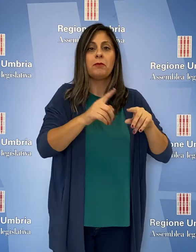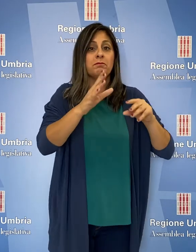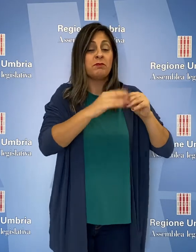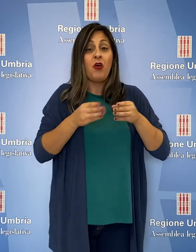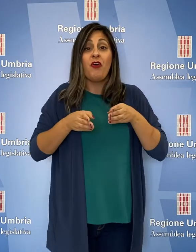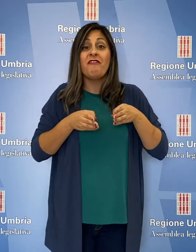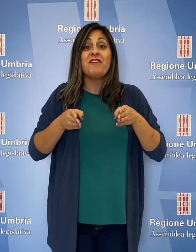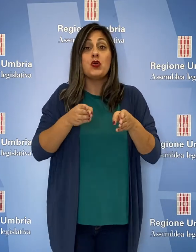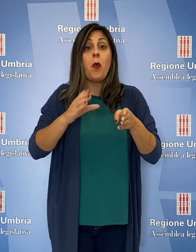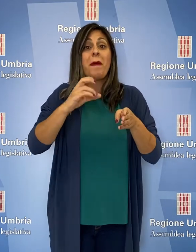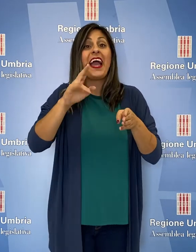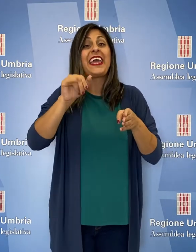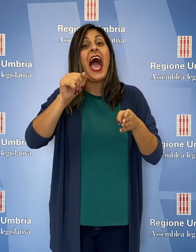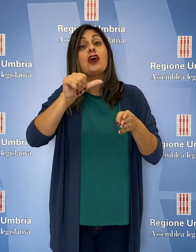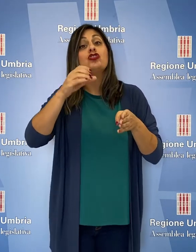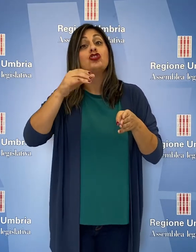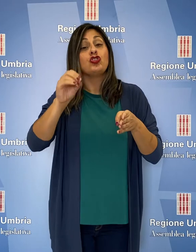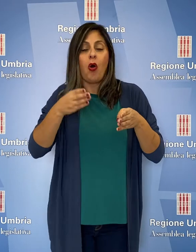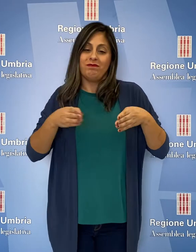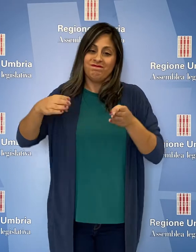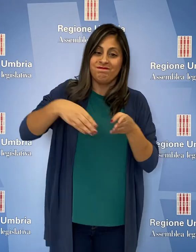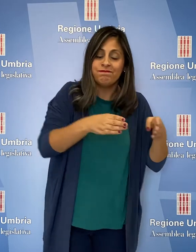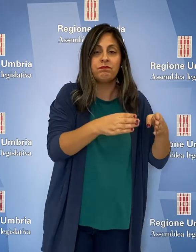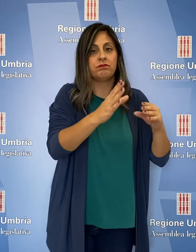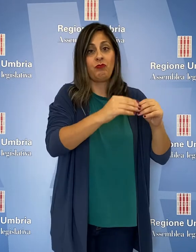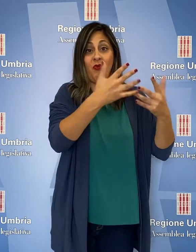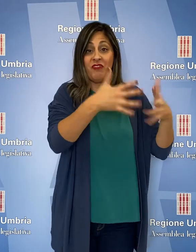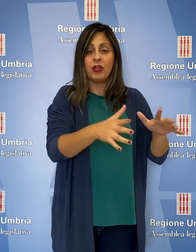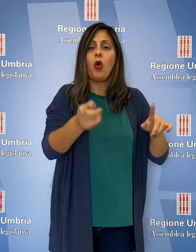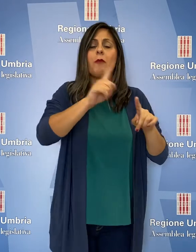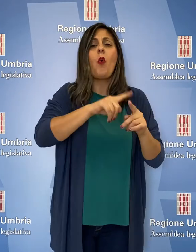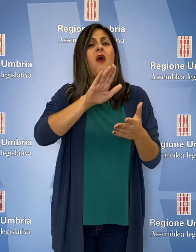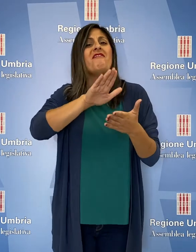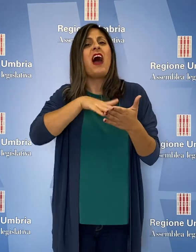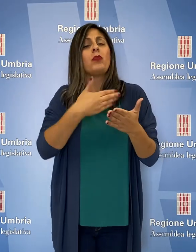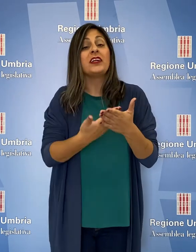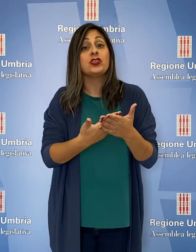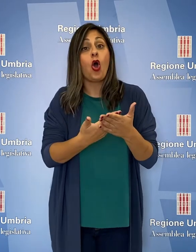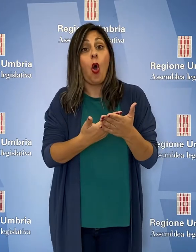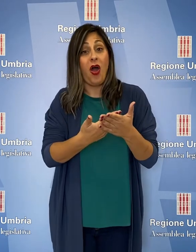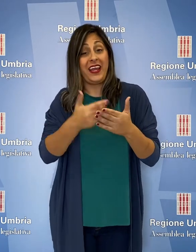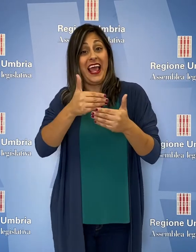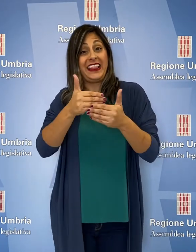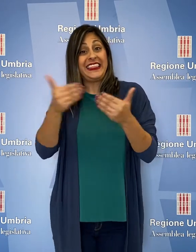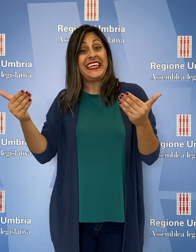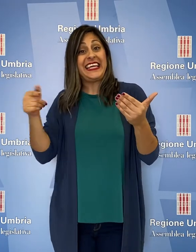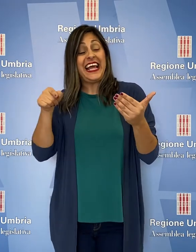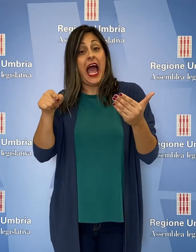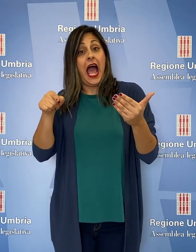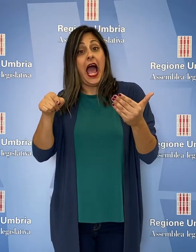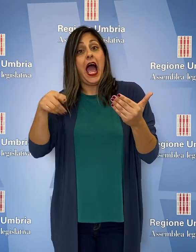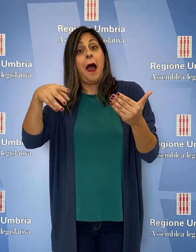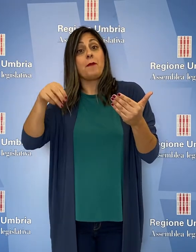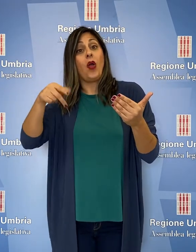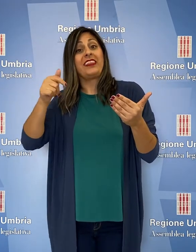di adduzione dal fiume Chiascio e la valutazione della compatibilità dell'immissione diretta delle acque della diga di